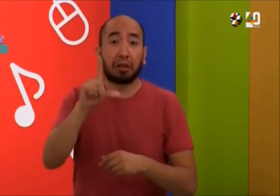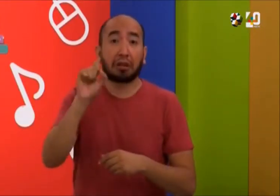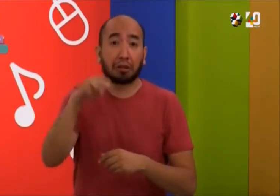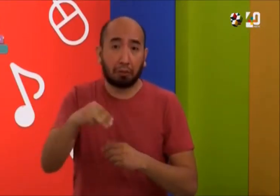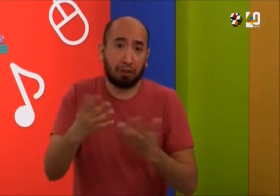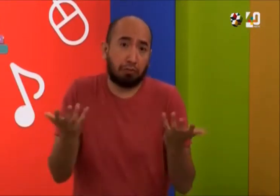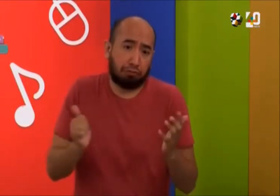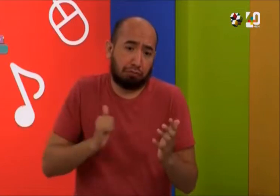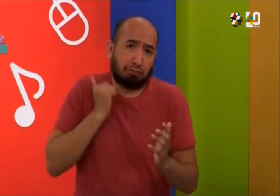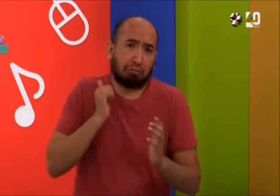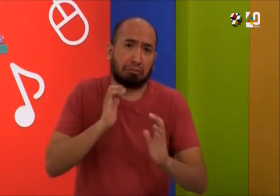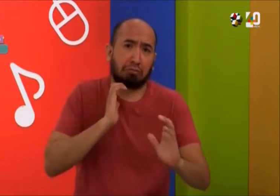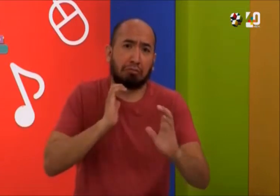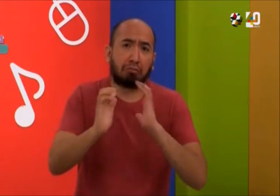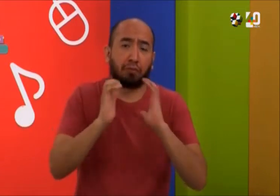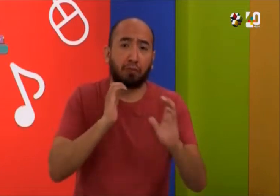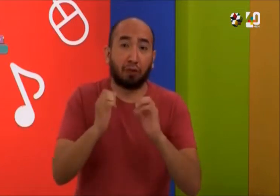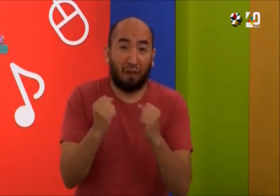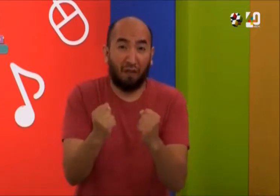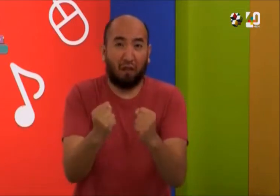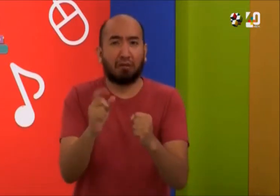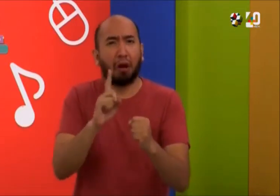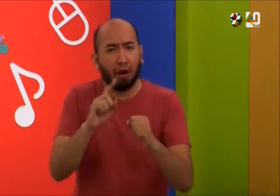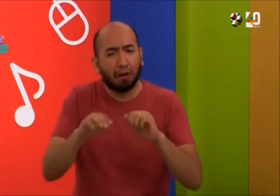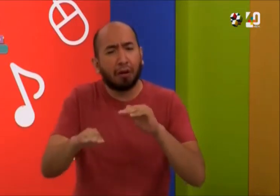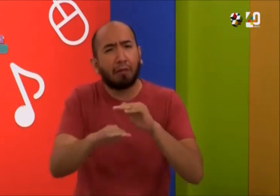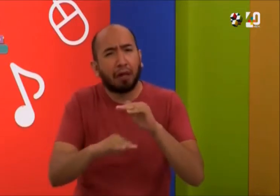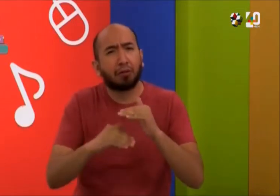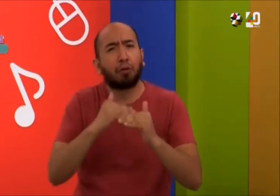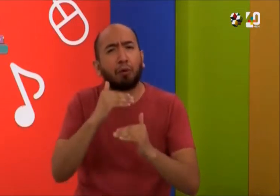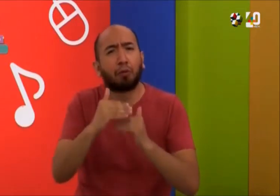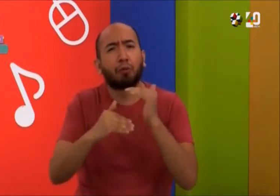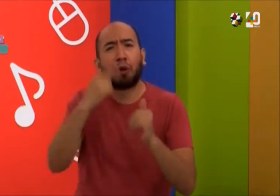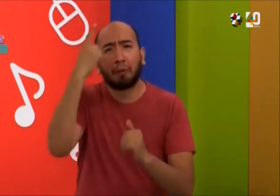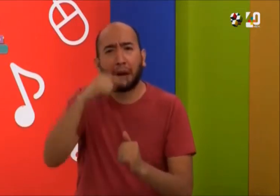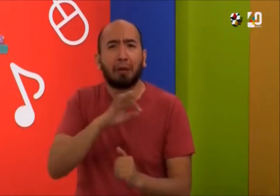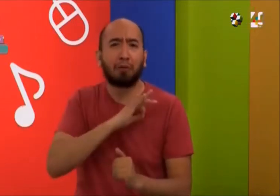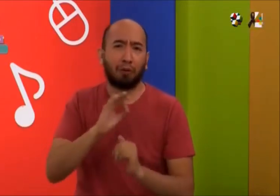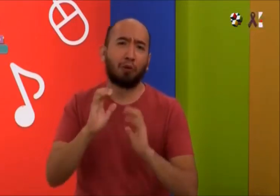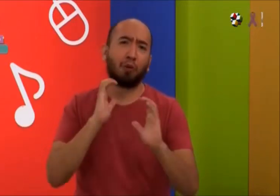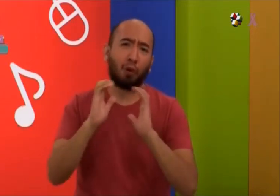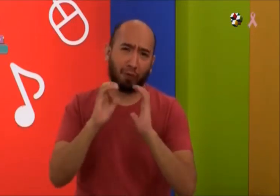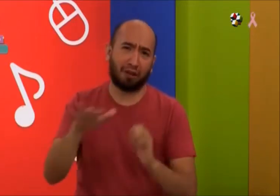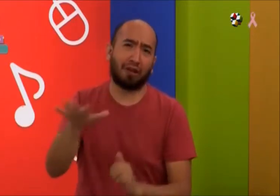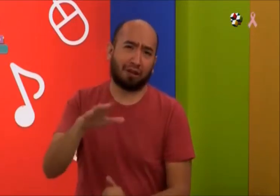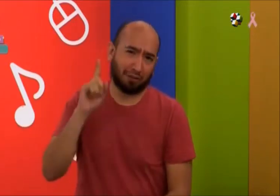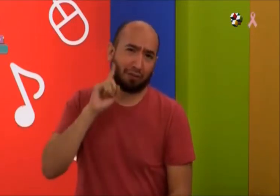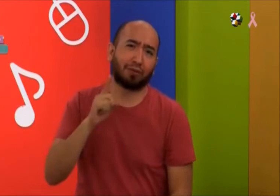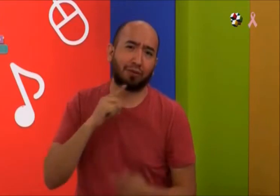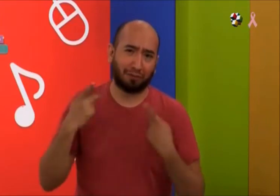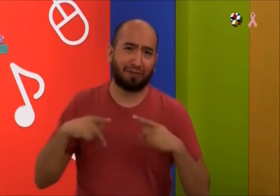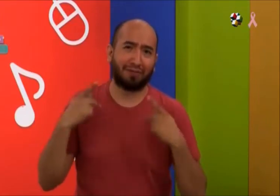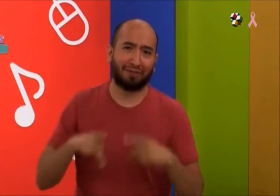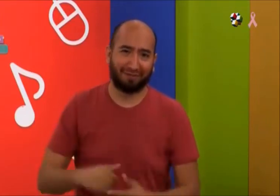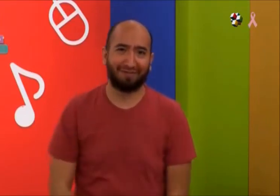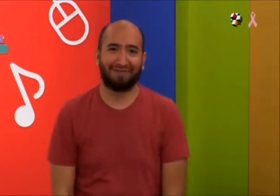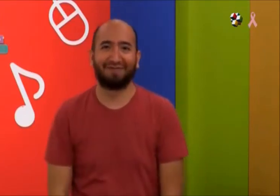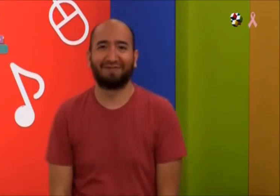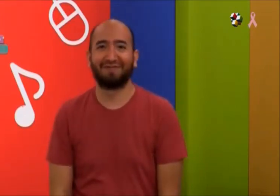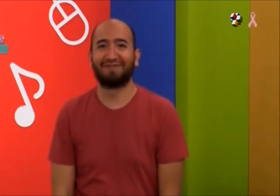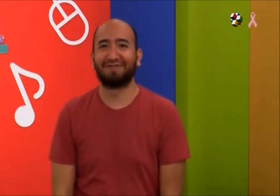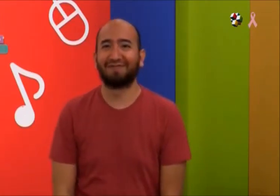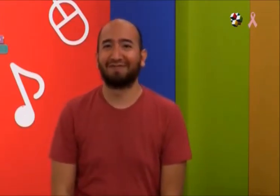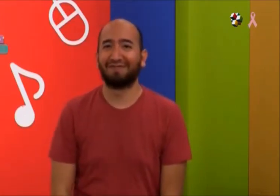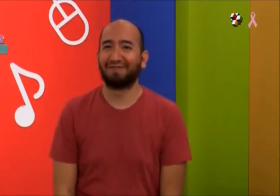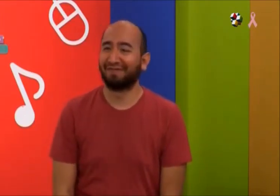LSM, lengua de señas mexicana. Pueden aprovechar para comunicarse mejor. No necesitan mucha experiencia, solamente lo básico para poderse comunicar